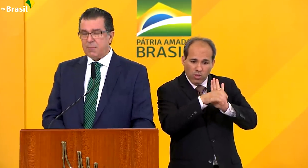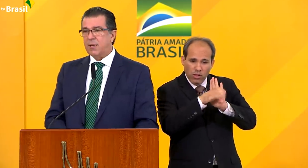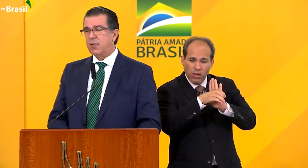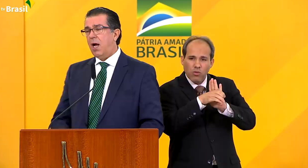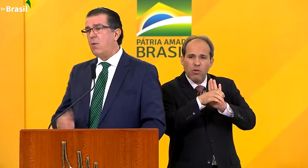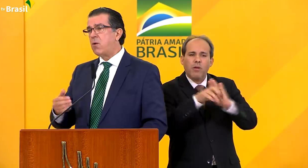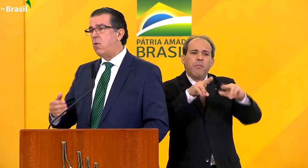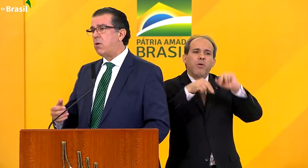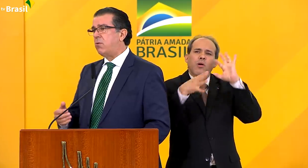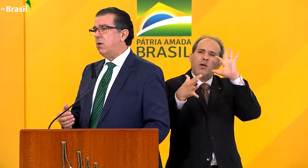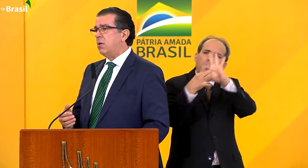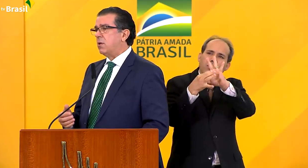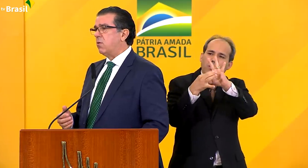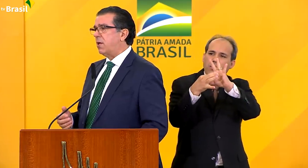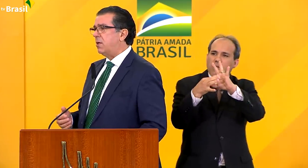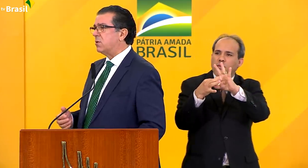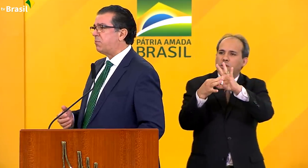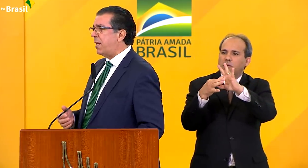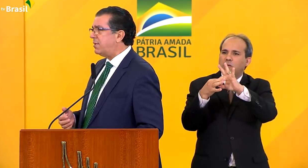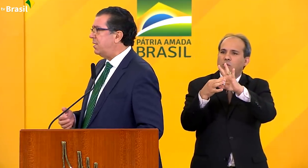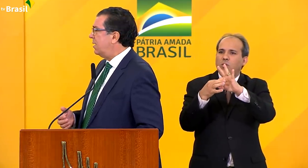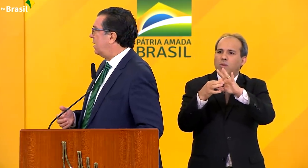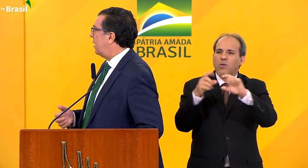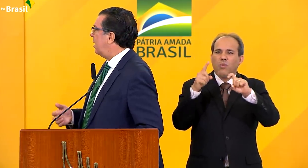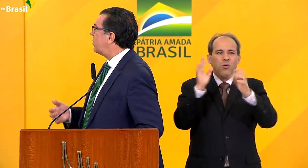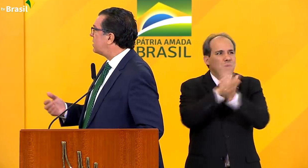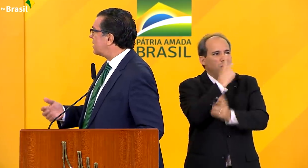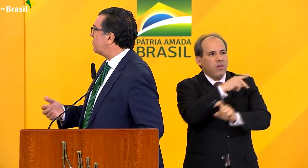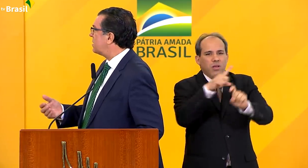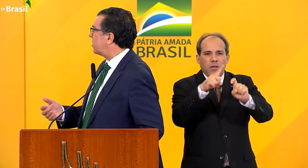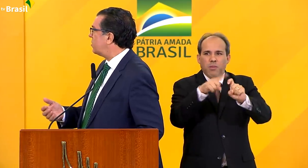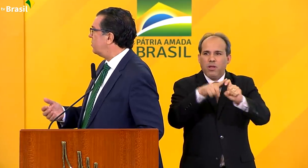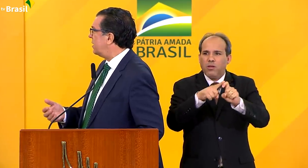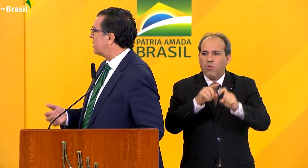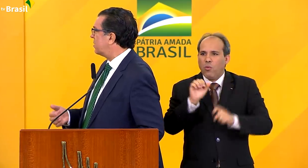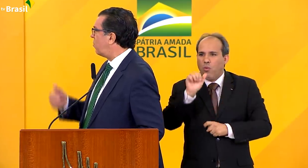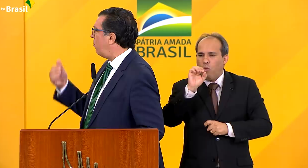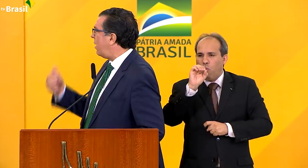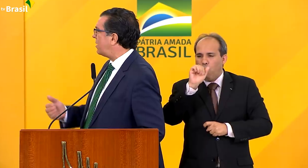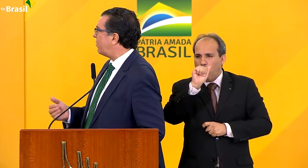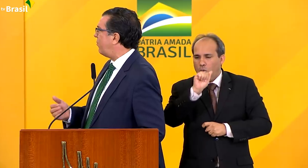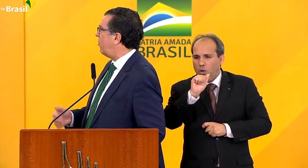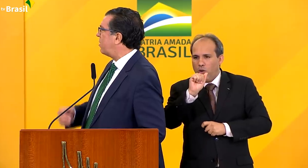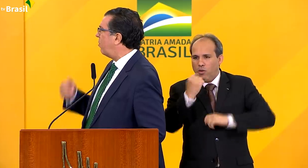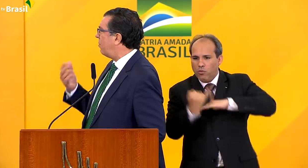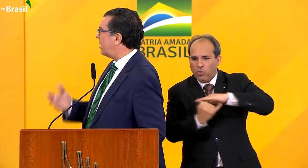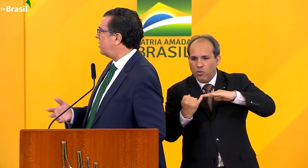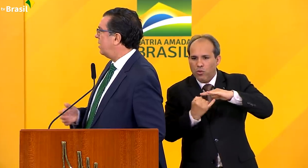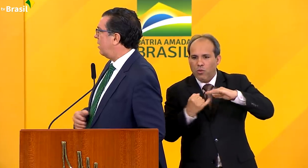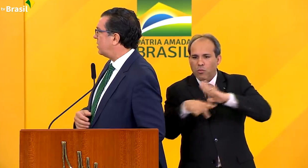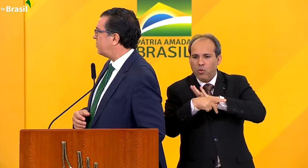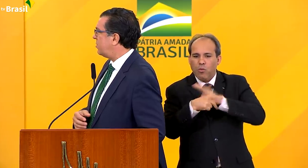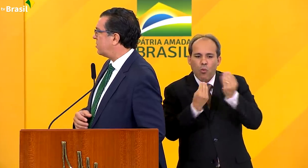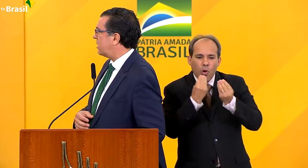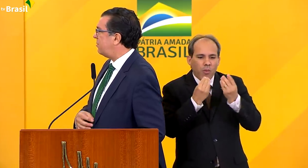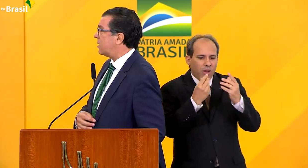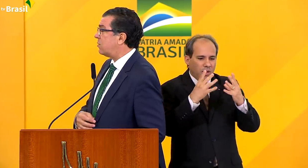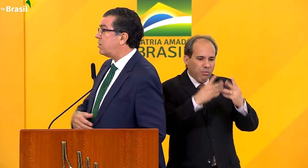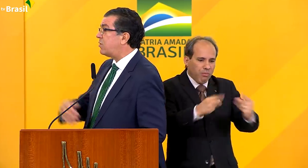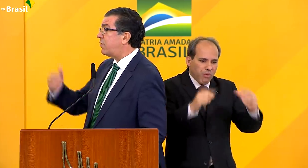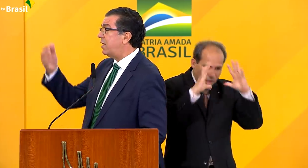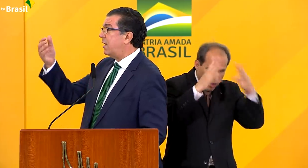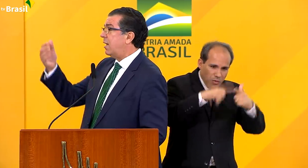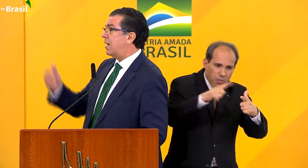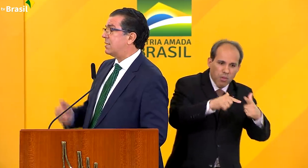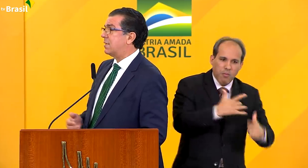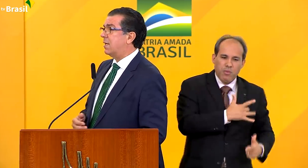exatamente ao encontro do que nos pede a Organização das Nações Unidas, combate à fome, combate ao desperdício dos alimentos.